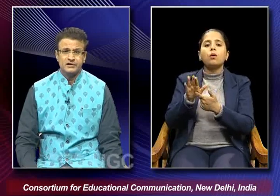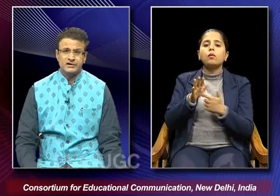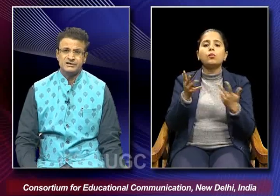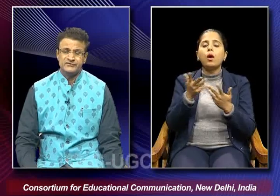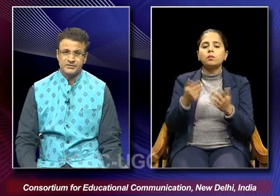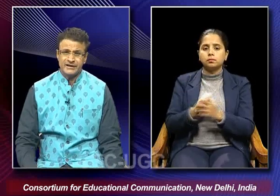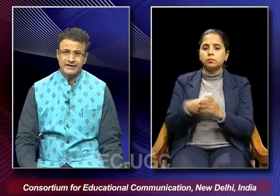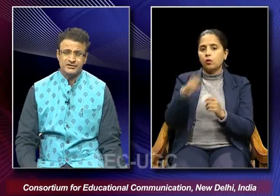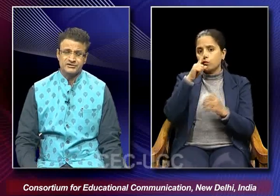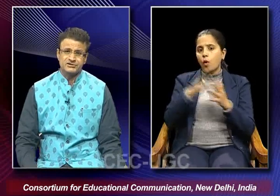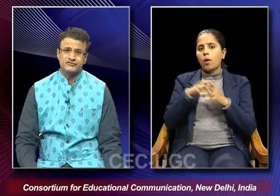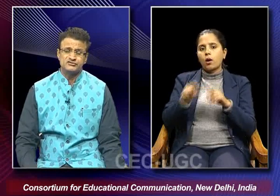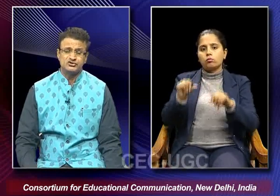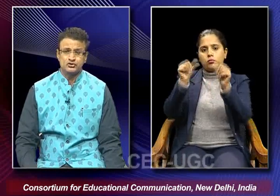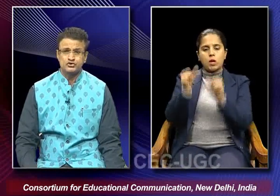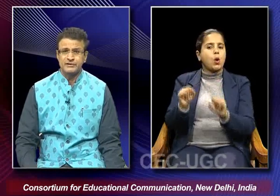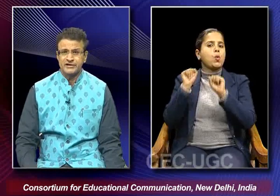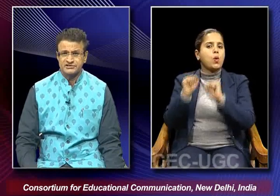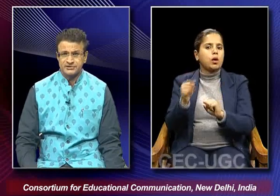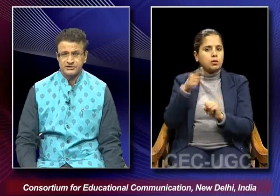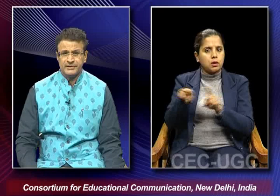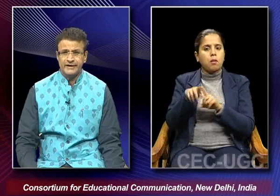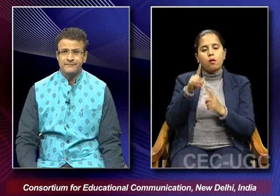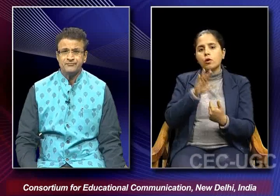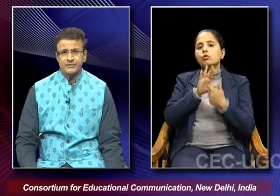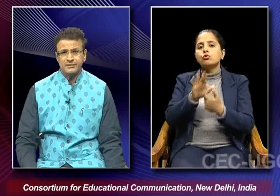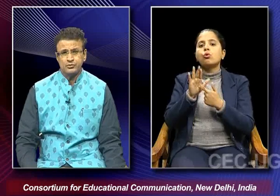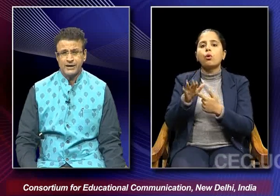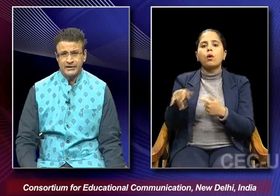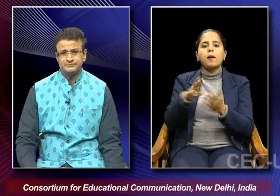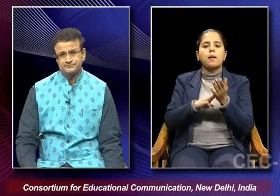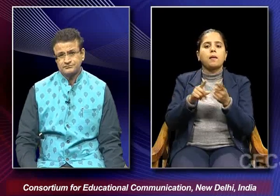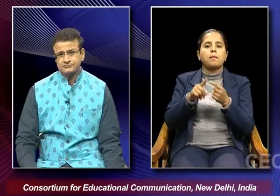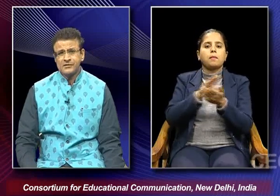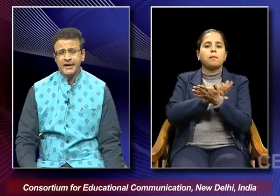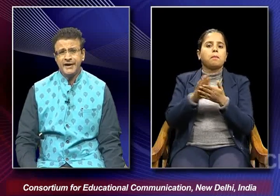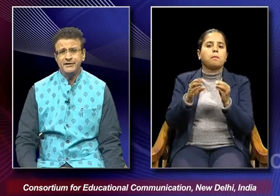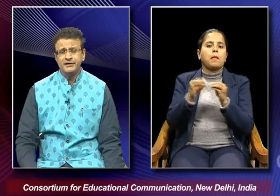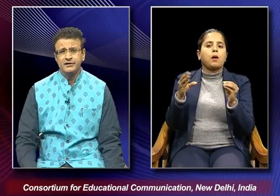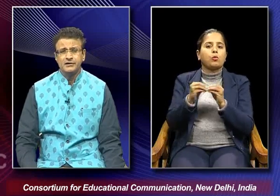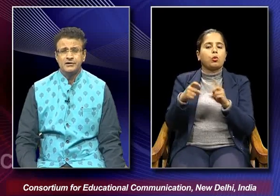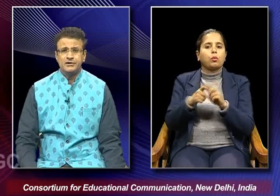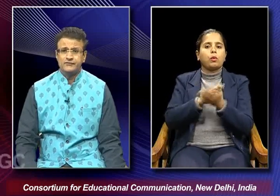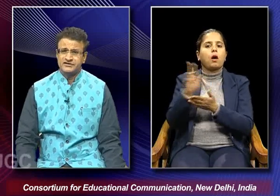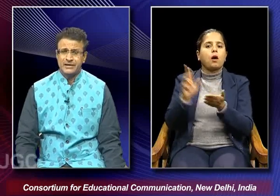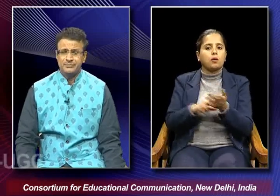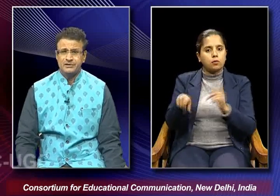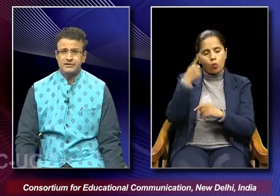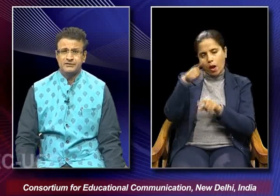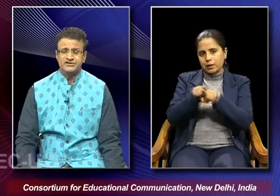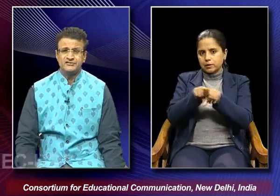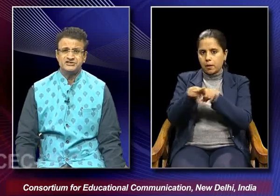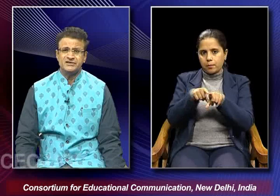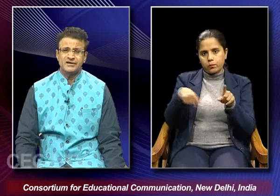the women characters which was also being exhibited by mehbub khan and for example